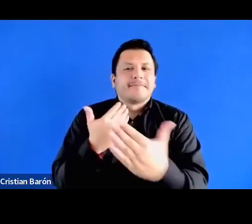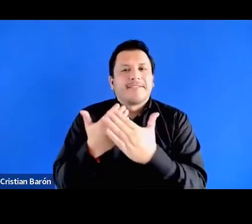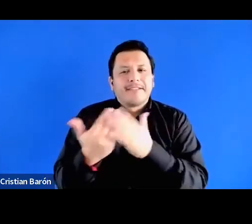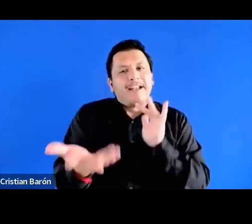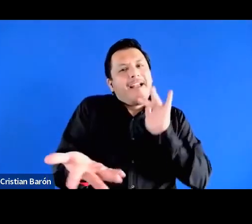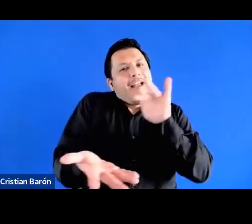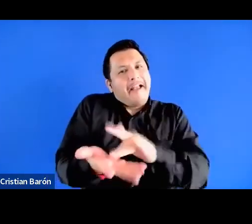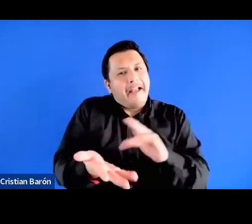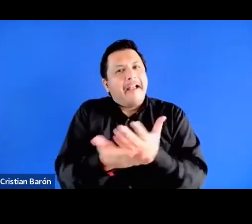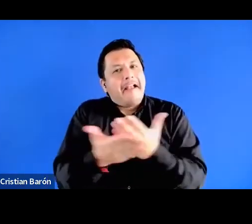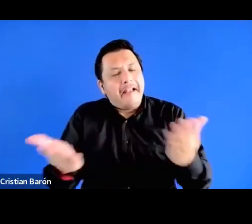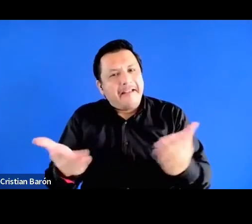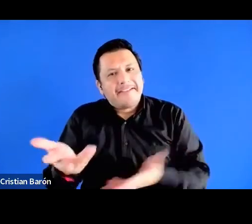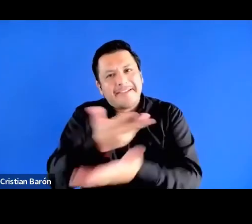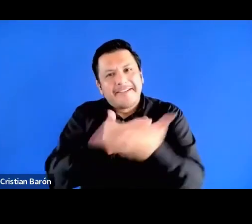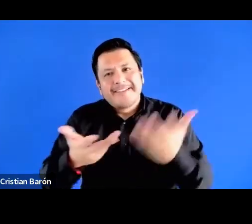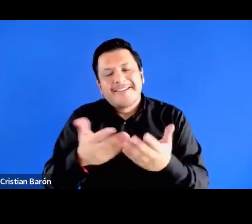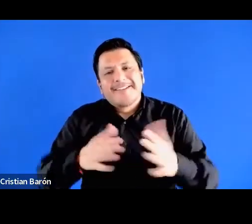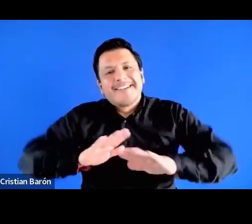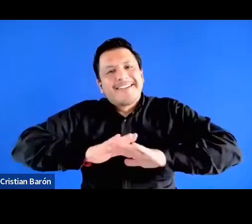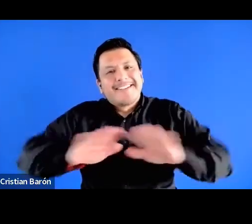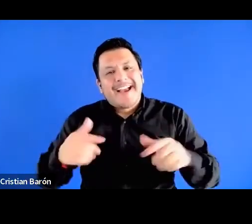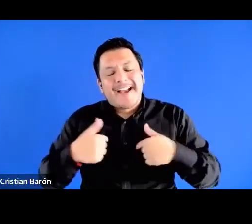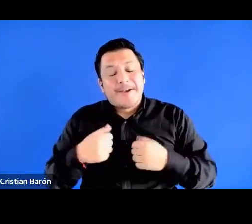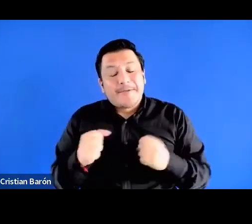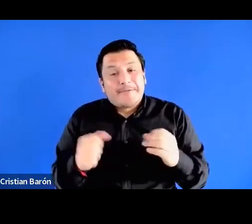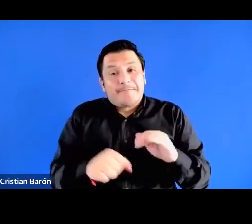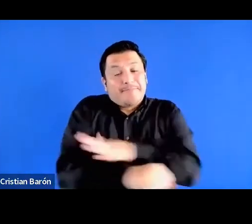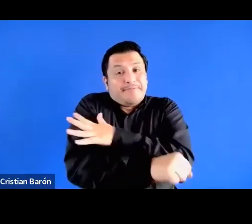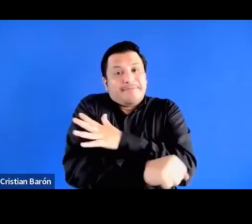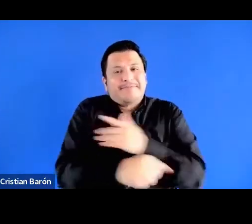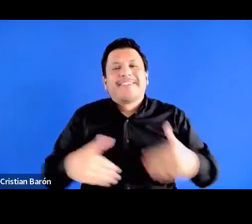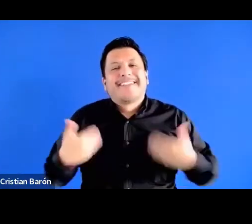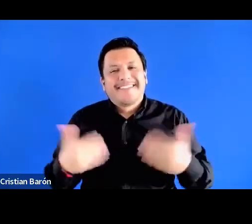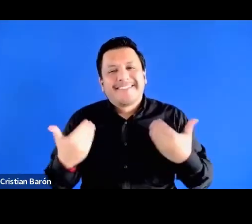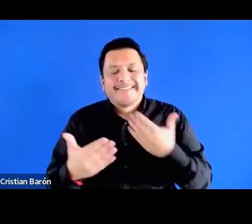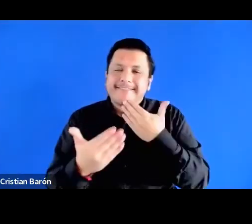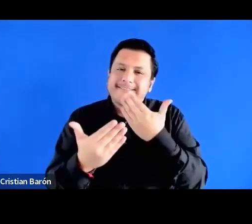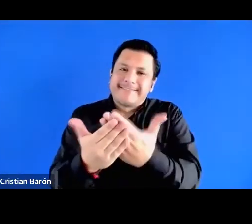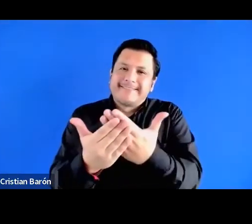espacio y, y me voy así movida y contenta. Gracias.